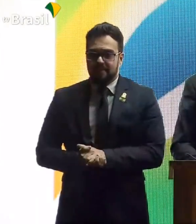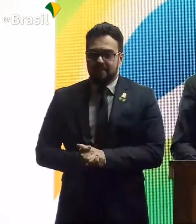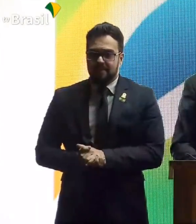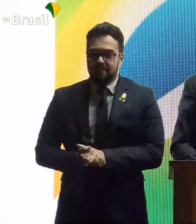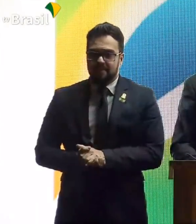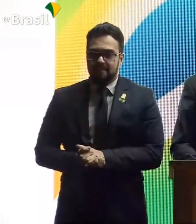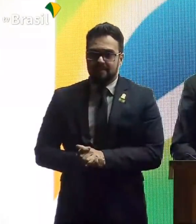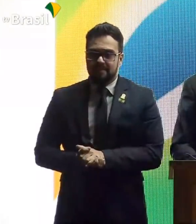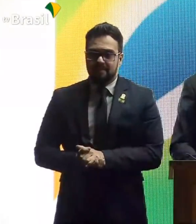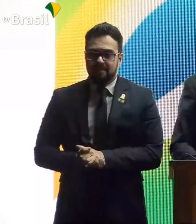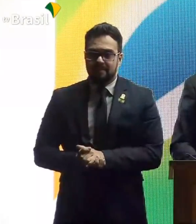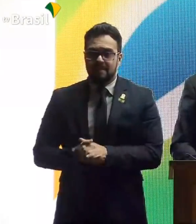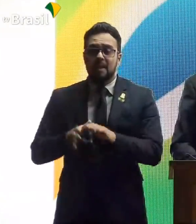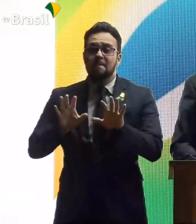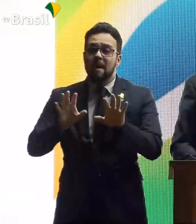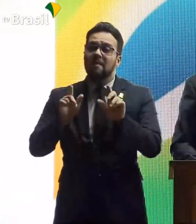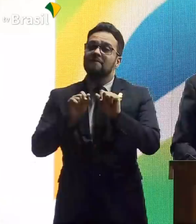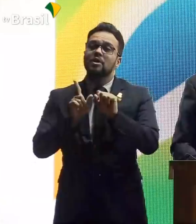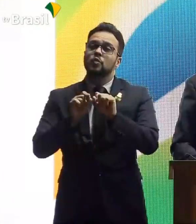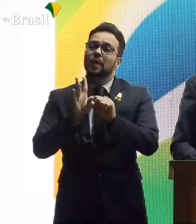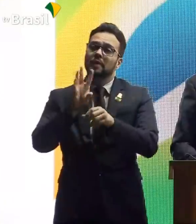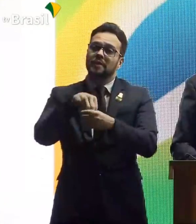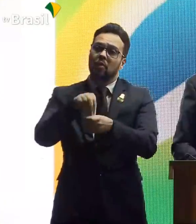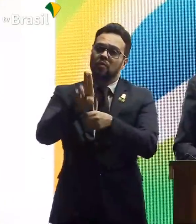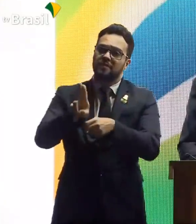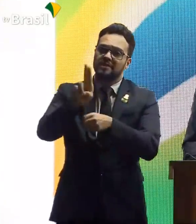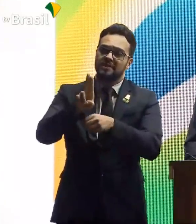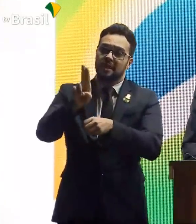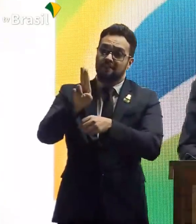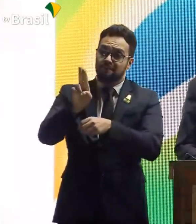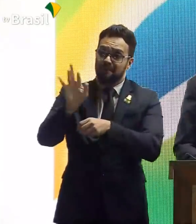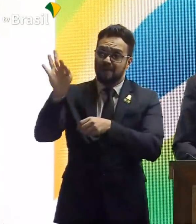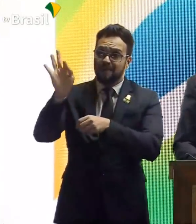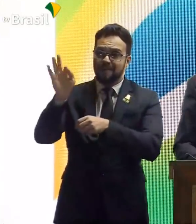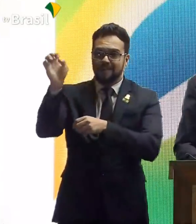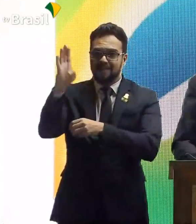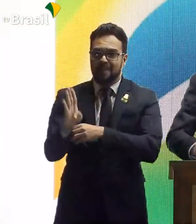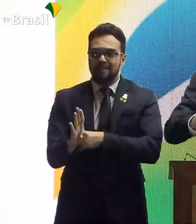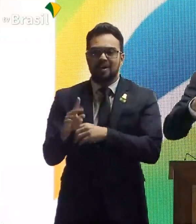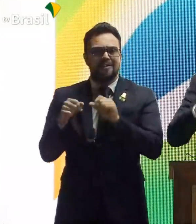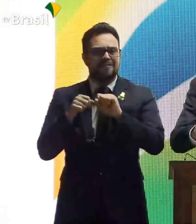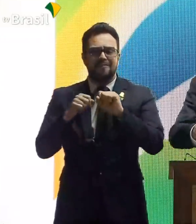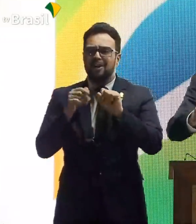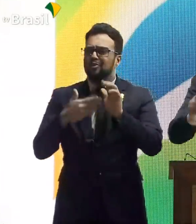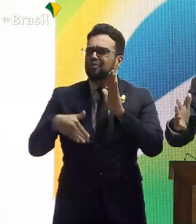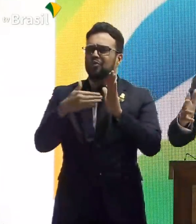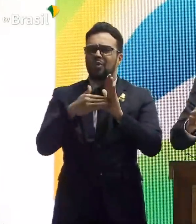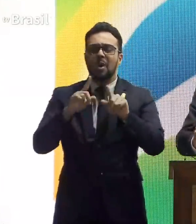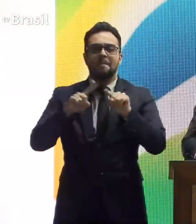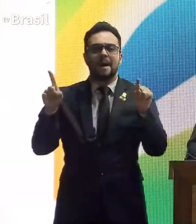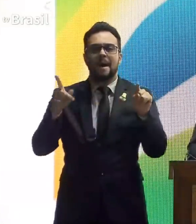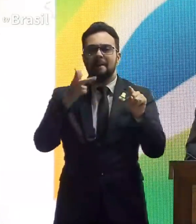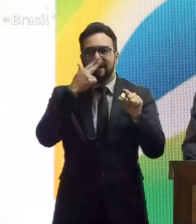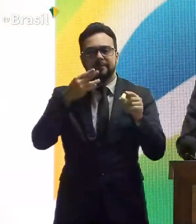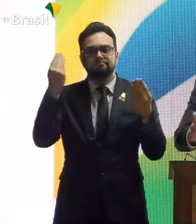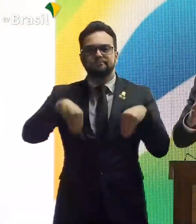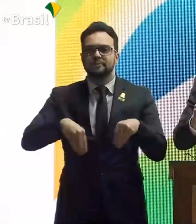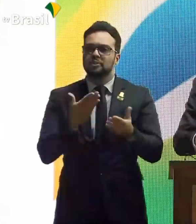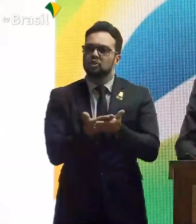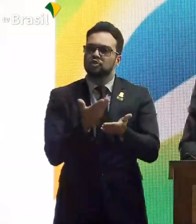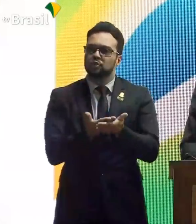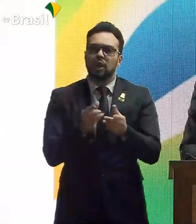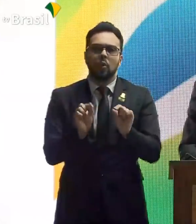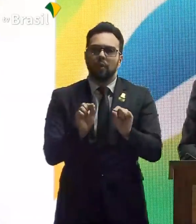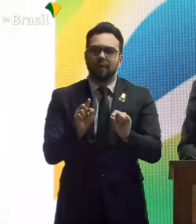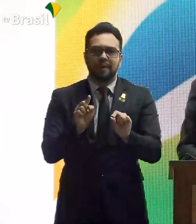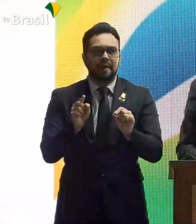O que que se faz em muitas universidades e faculdades no Brasil? O estudante faz? Faz tudo. Menos estudar. Quer